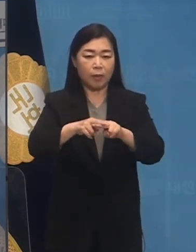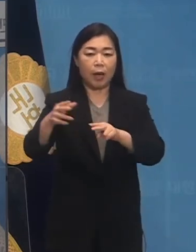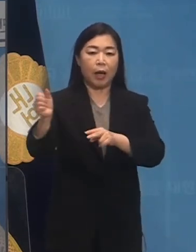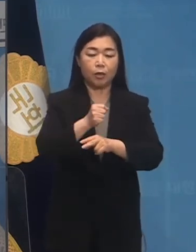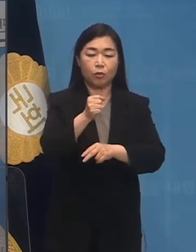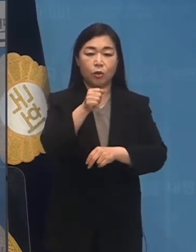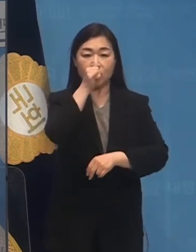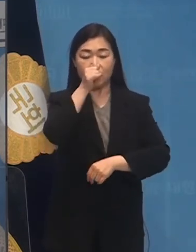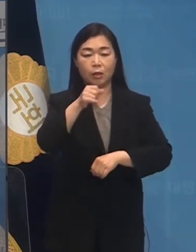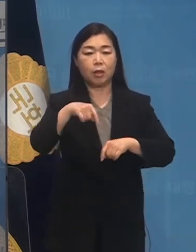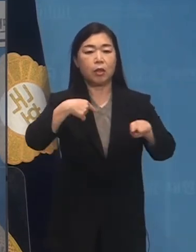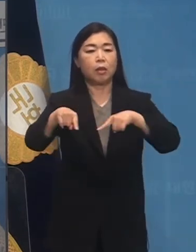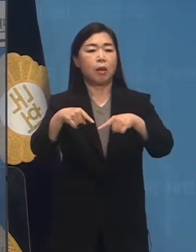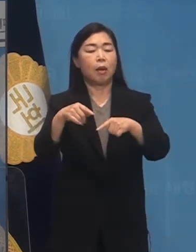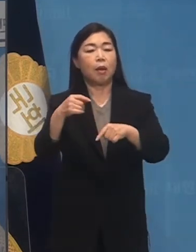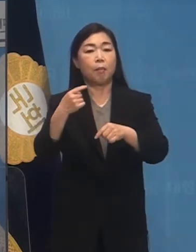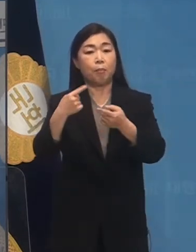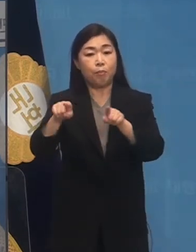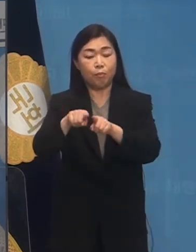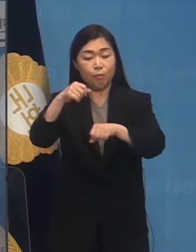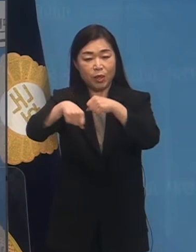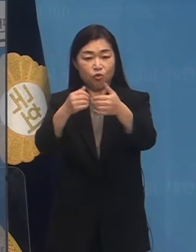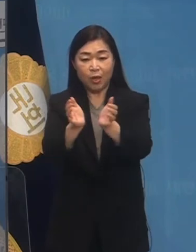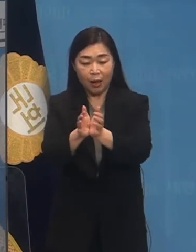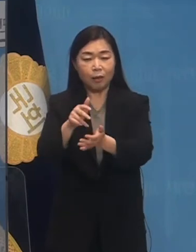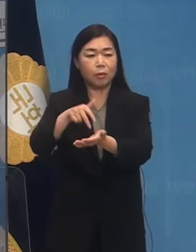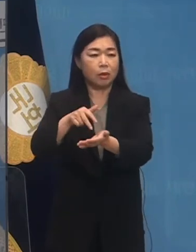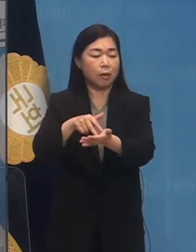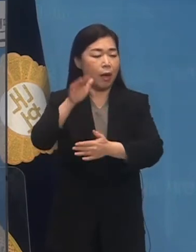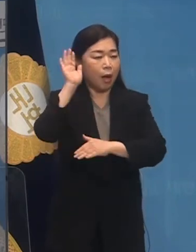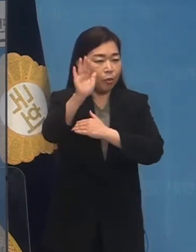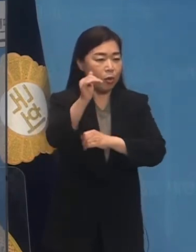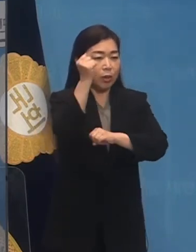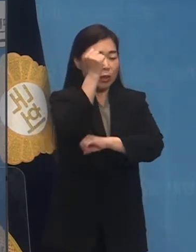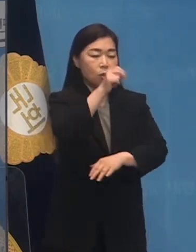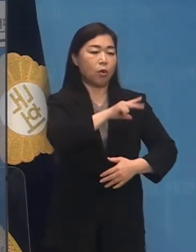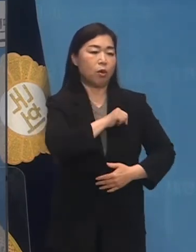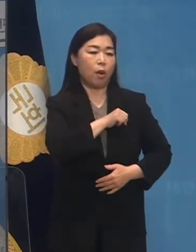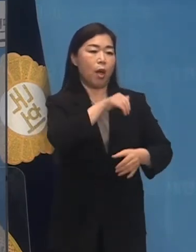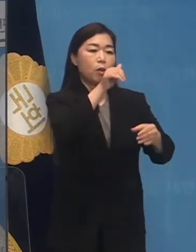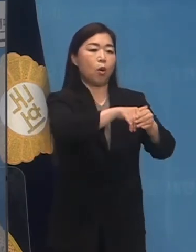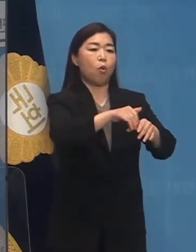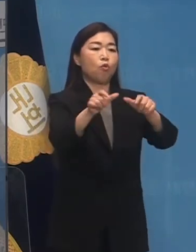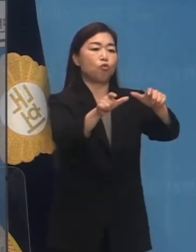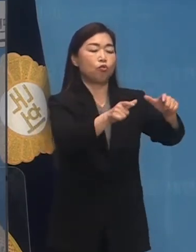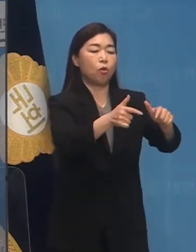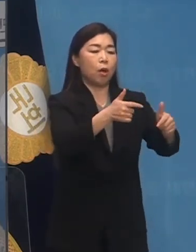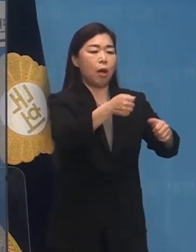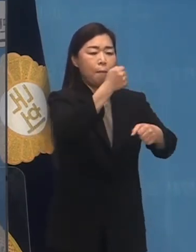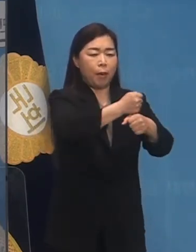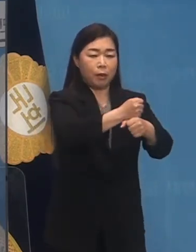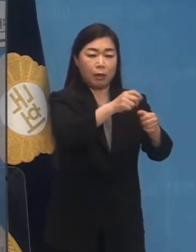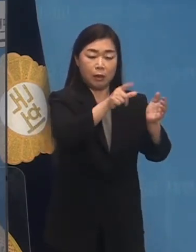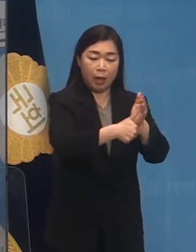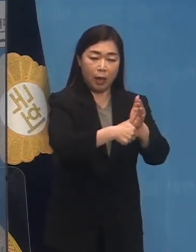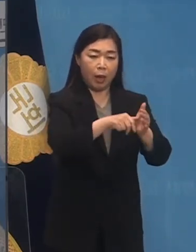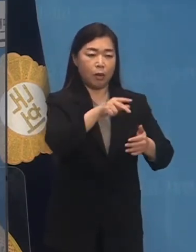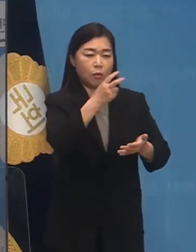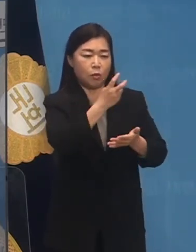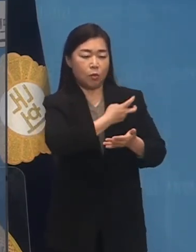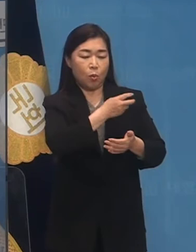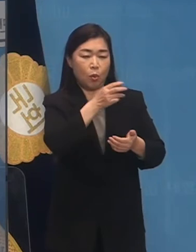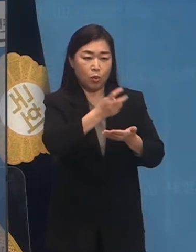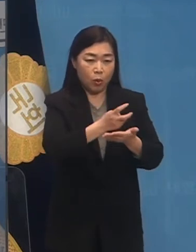있는 더불어민주당은 향후 기초의 선거구 획적을 위한 조례 개정 과정에서 기득권을